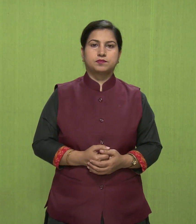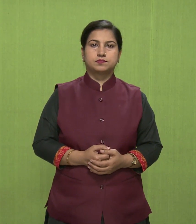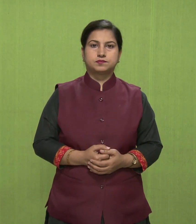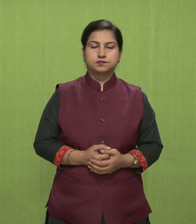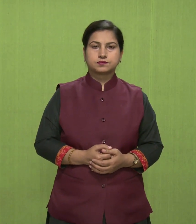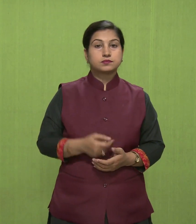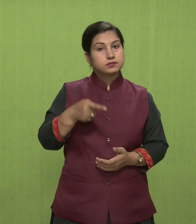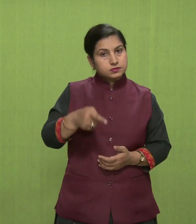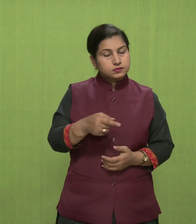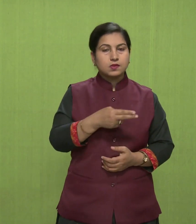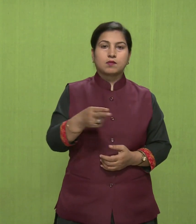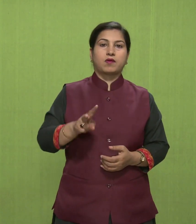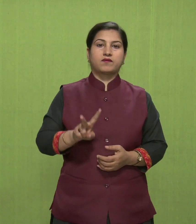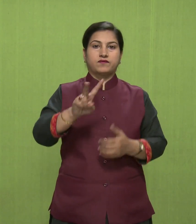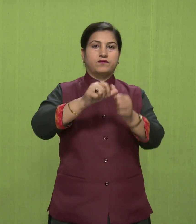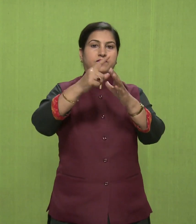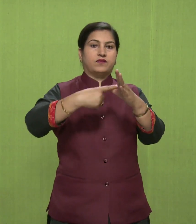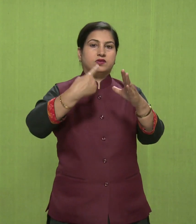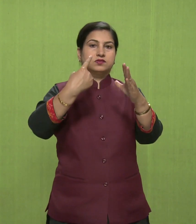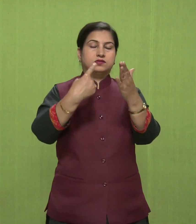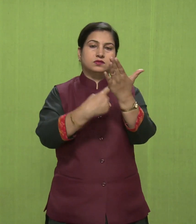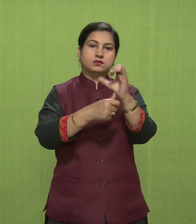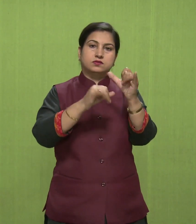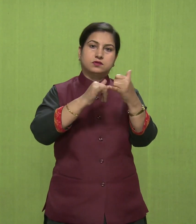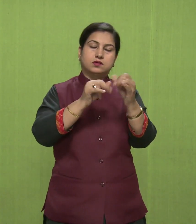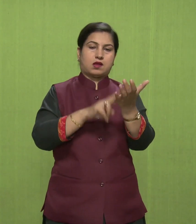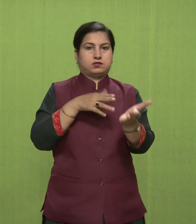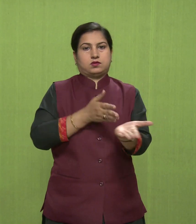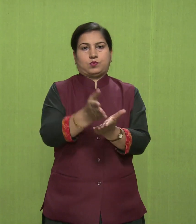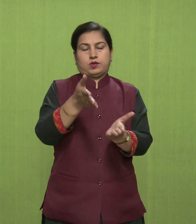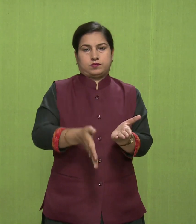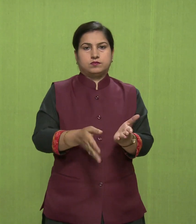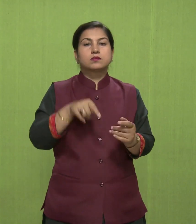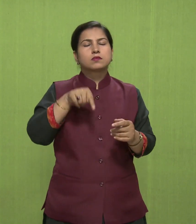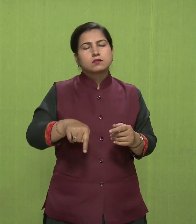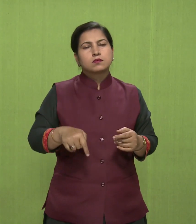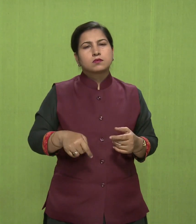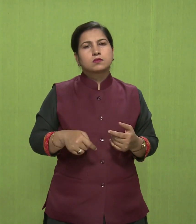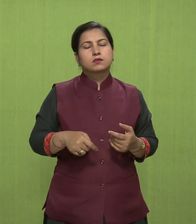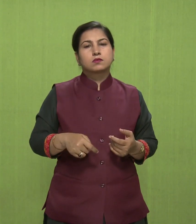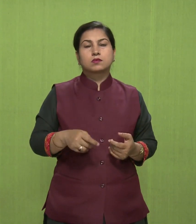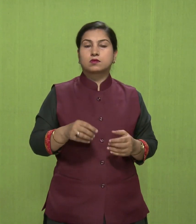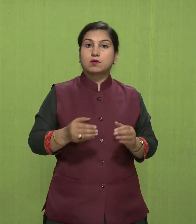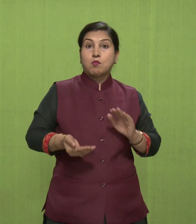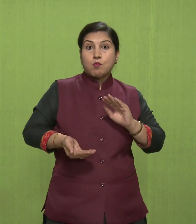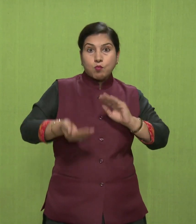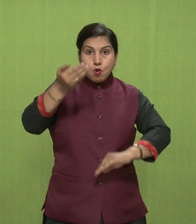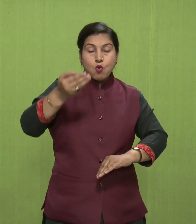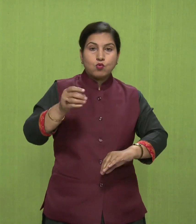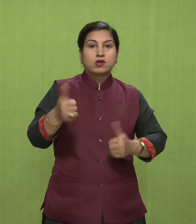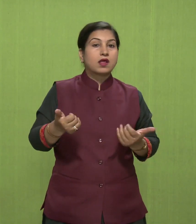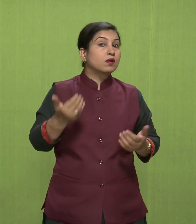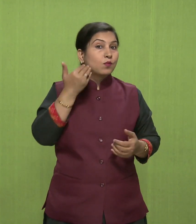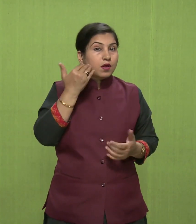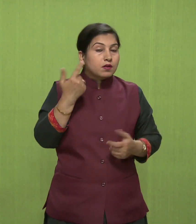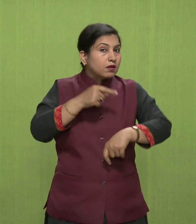यह है वजरासन करने की विधी इस आसन को सबसे ज्यादा यह आसन हम खाने